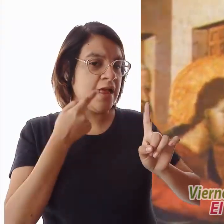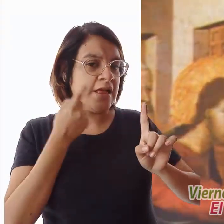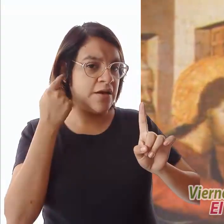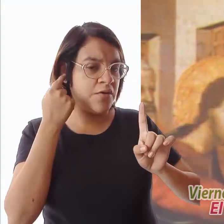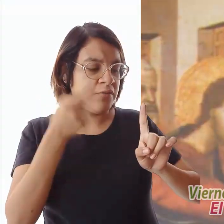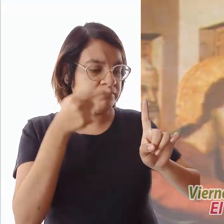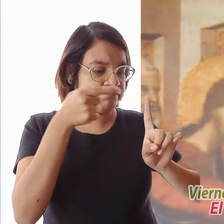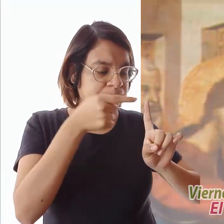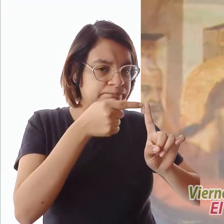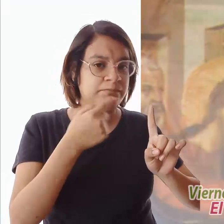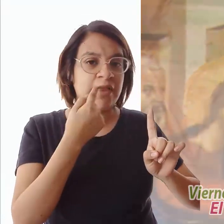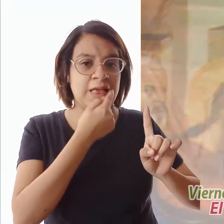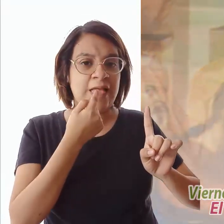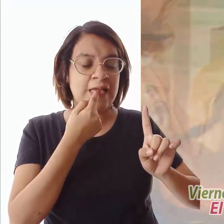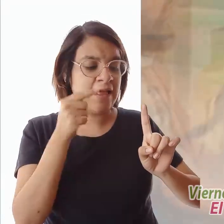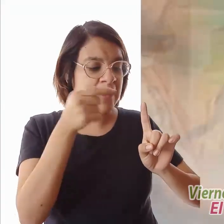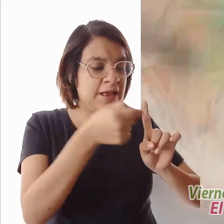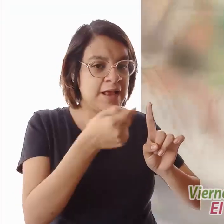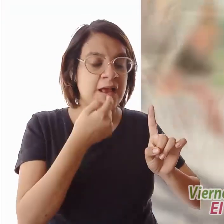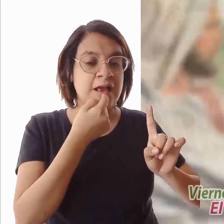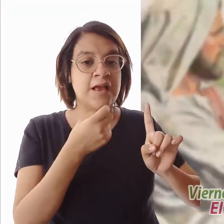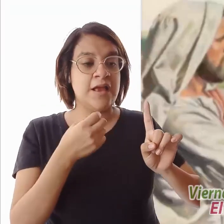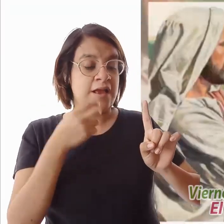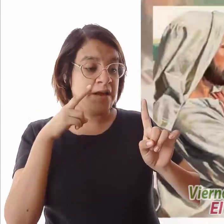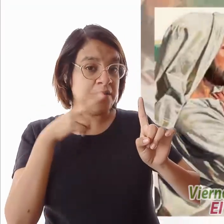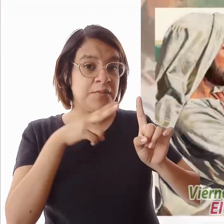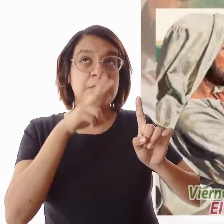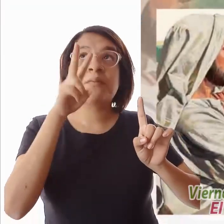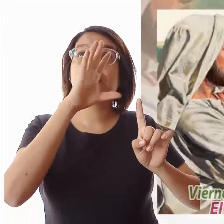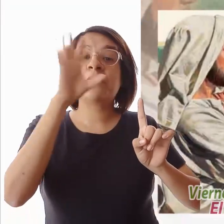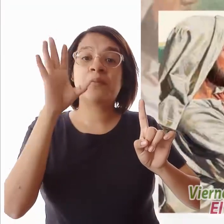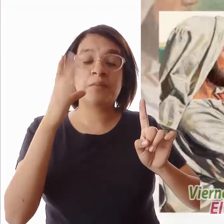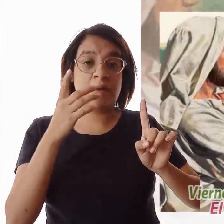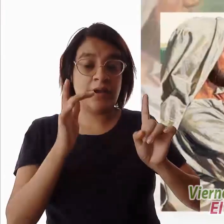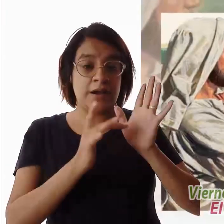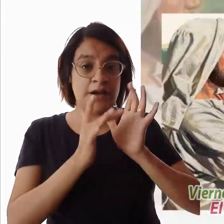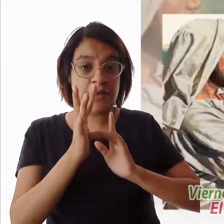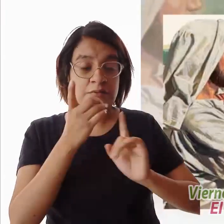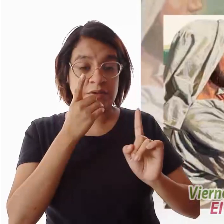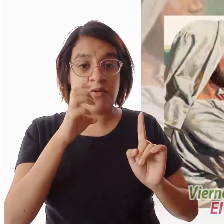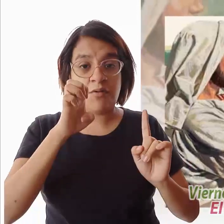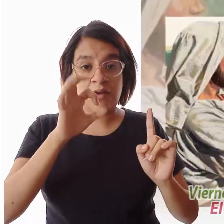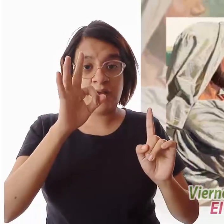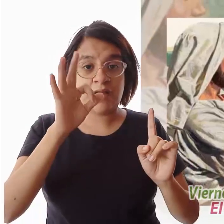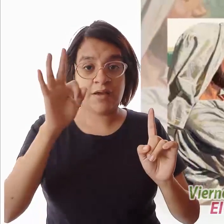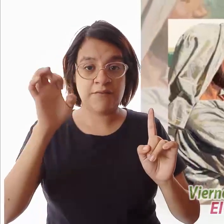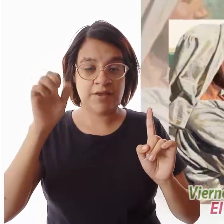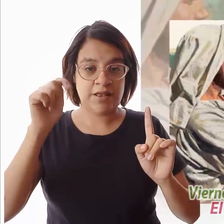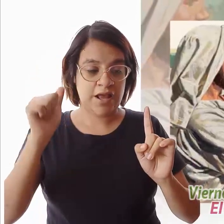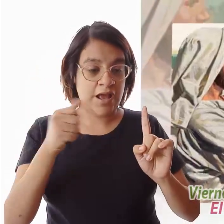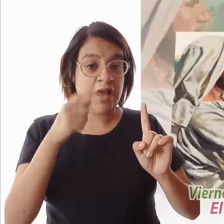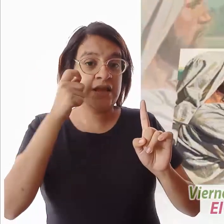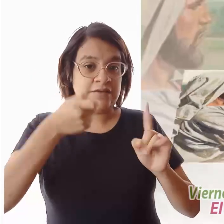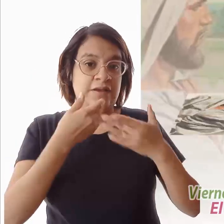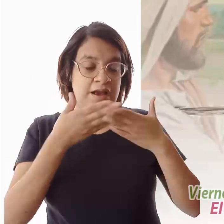saliva. Después, mirando al cielo, suspiró y le dijo, Efetá, que quiere decir, ábrete. Al momento